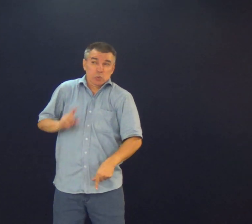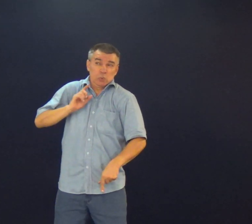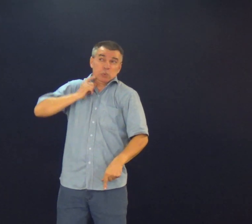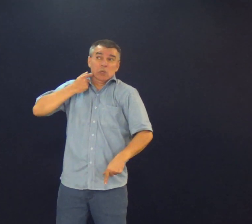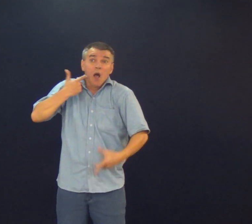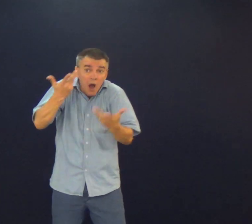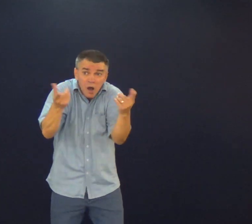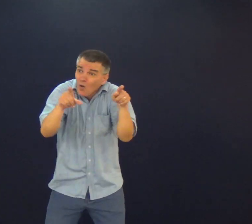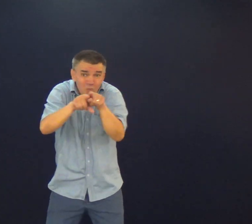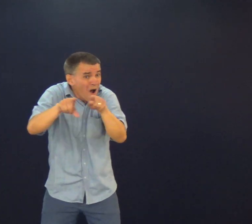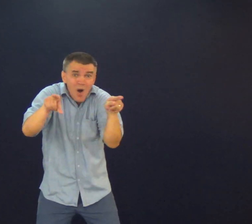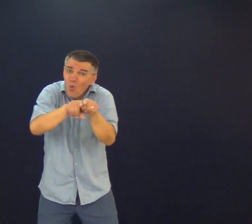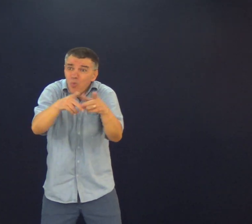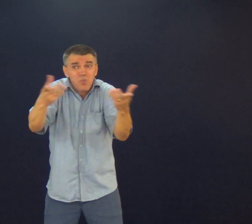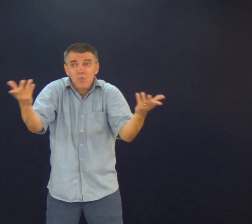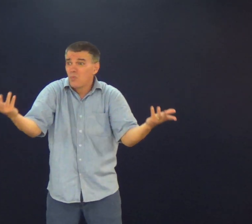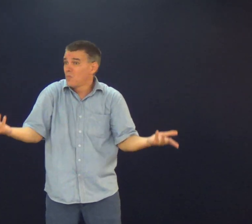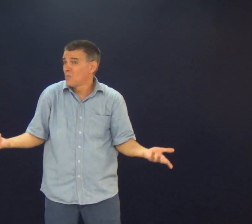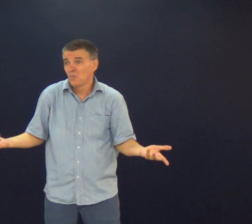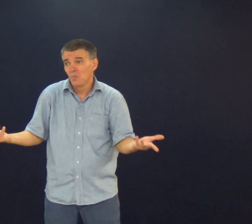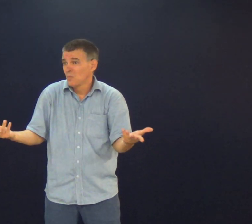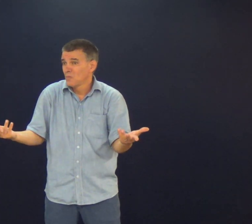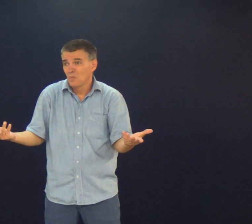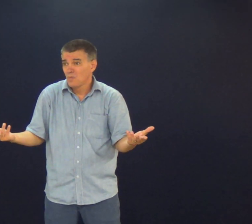Ui Eu não, pastor Como assim? É a mesma coisa